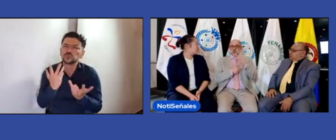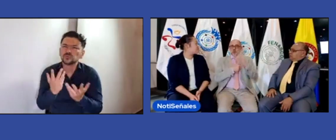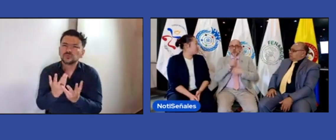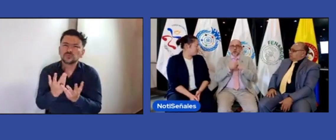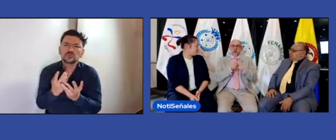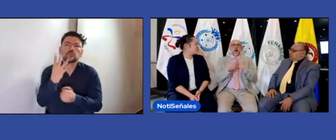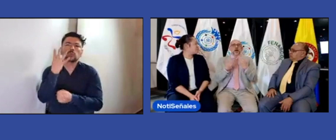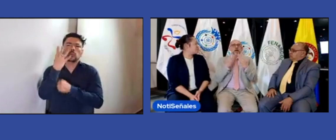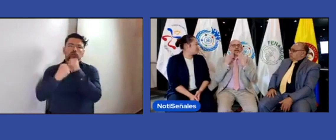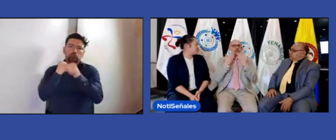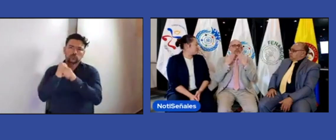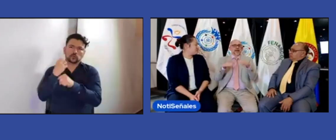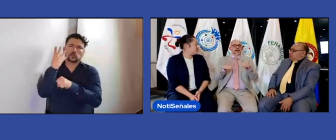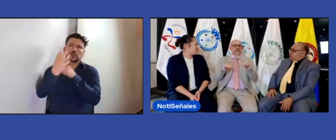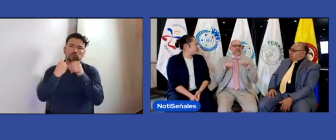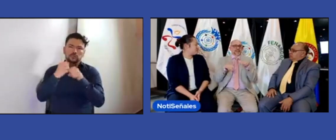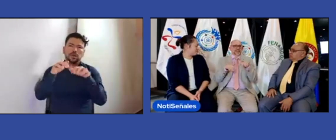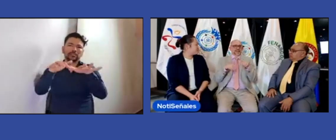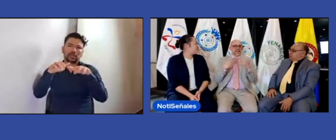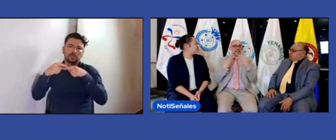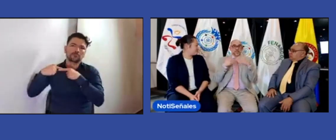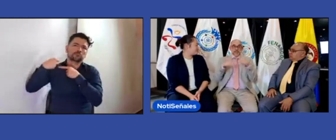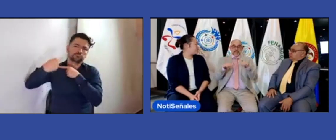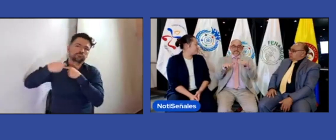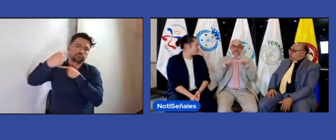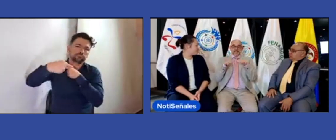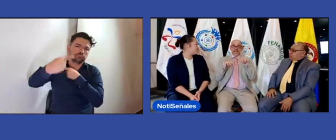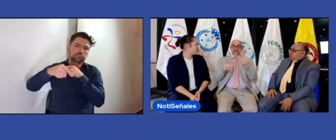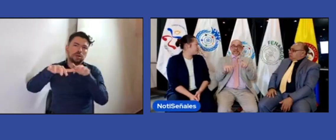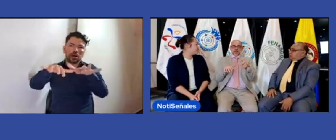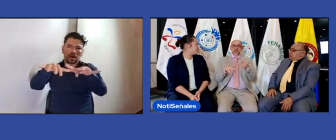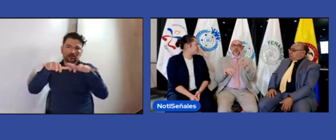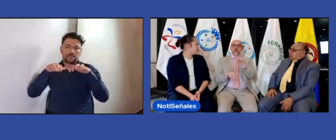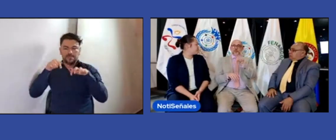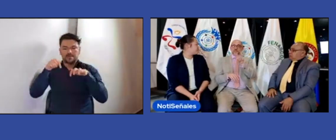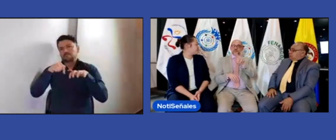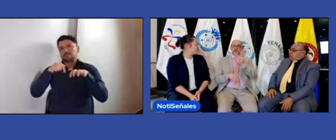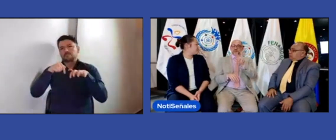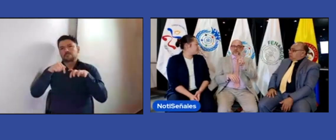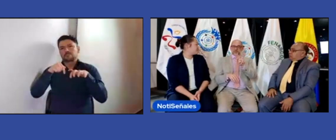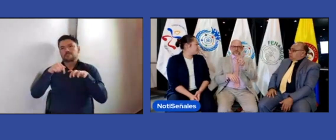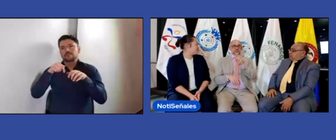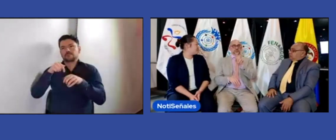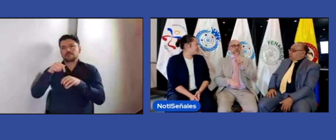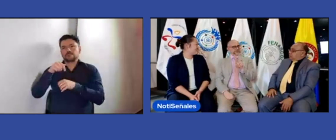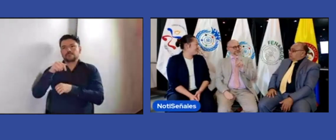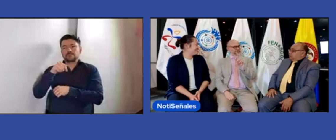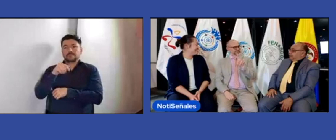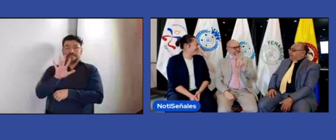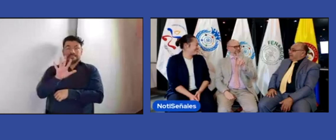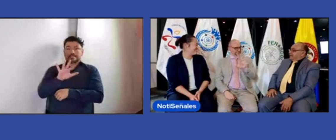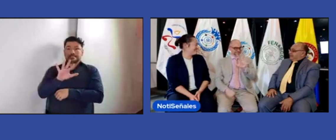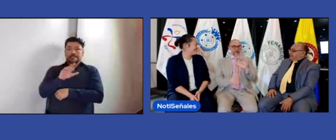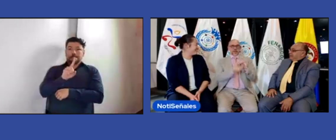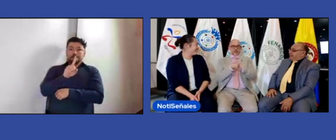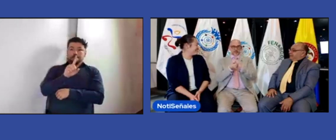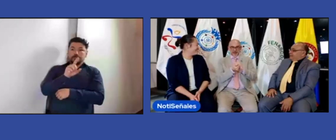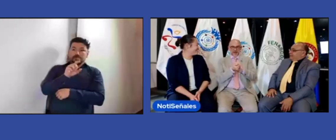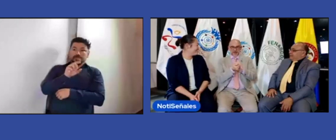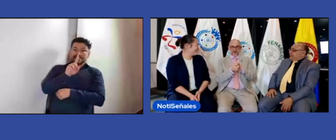¿Cómo se maneja ya este proceso? Bueno, cada cuatro años hay esas candidaturas que se hacen en 135